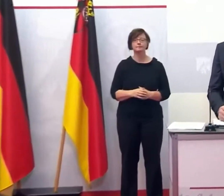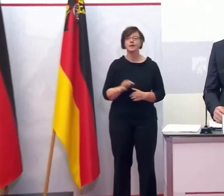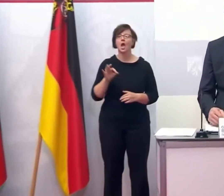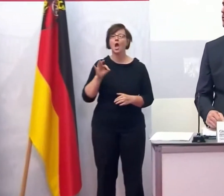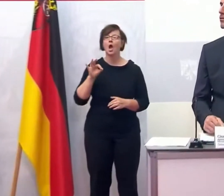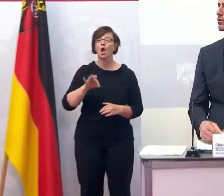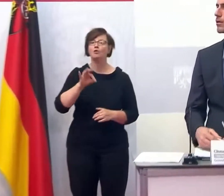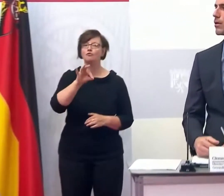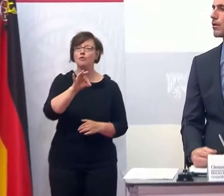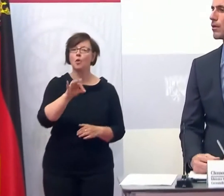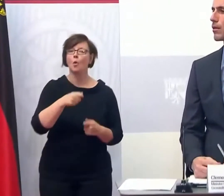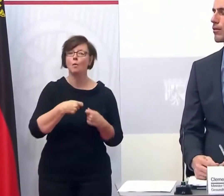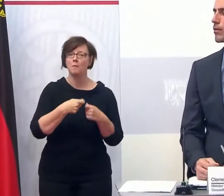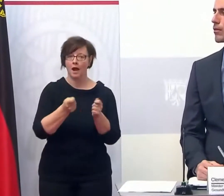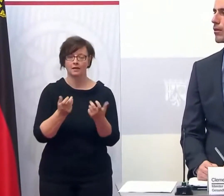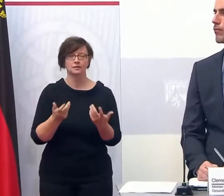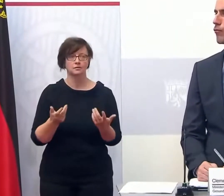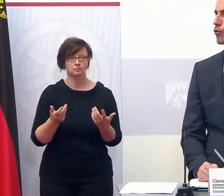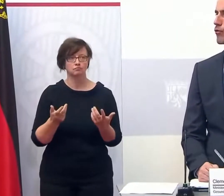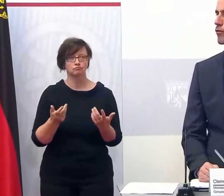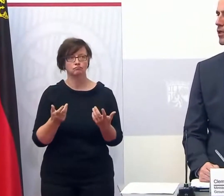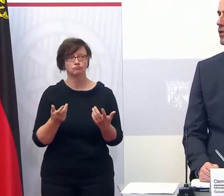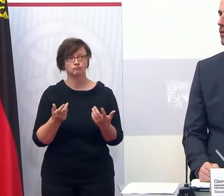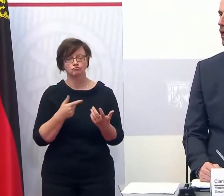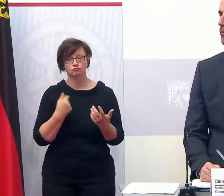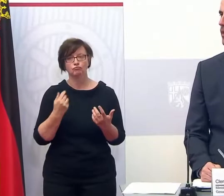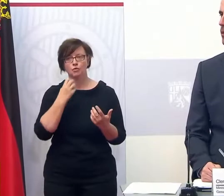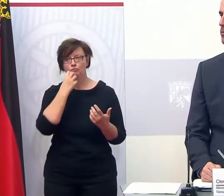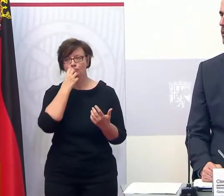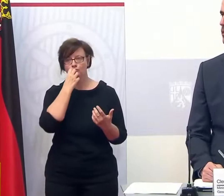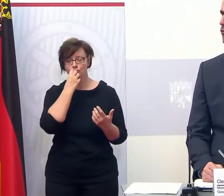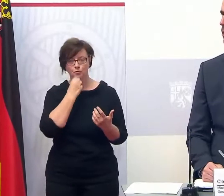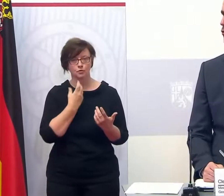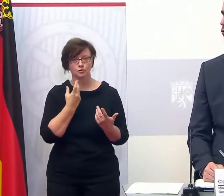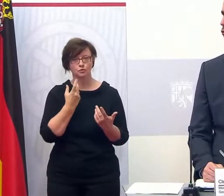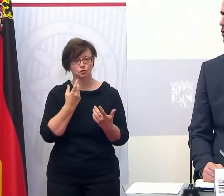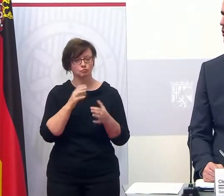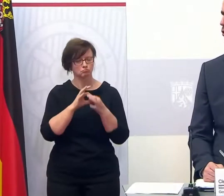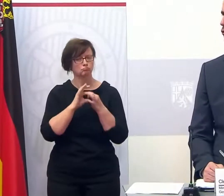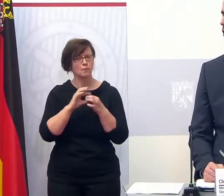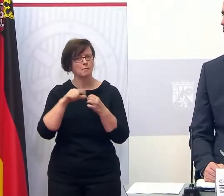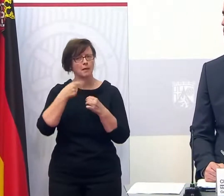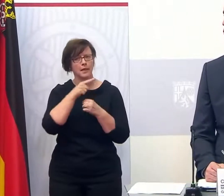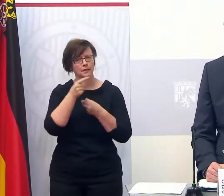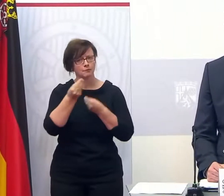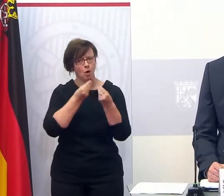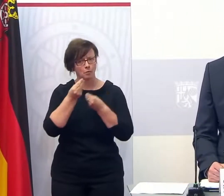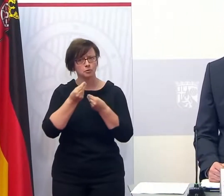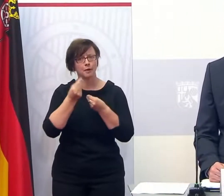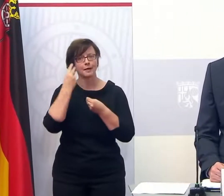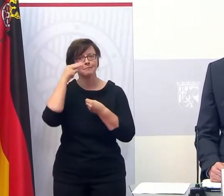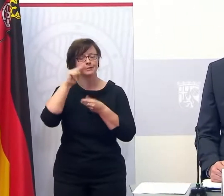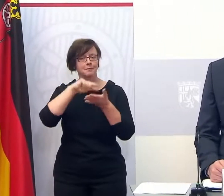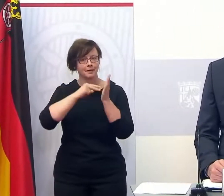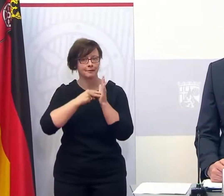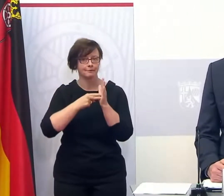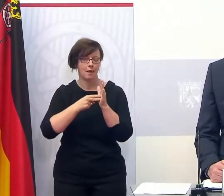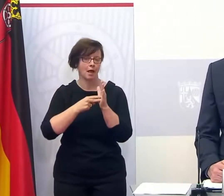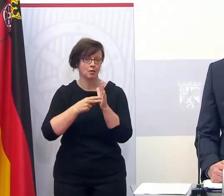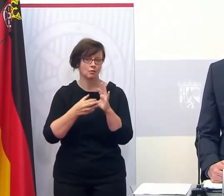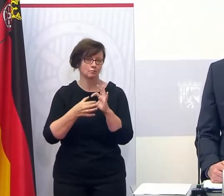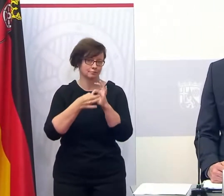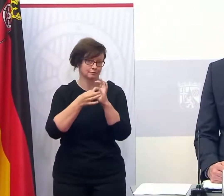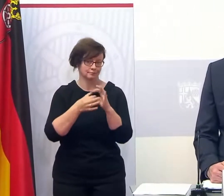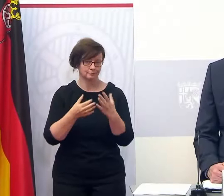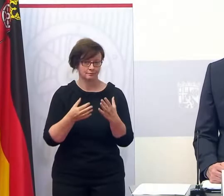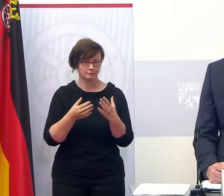Also Flohmärkte würden wir im Rahmen der Perspektivplanung vorsehen, ob wir den nächsten oder übernächsten Schritt müssen